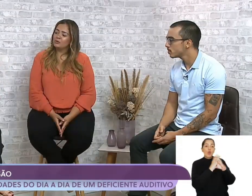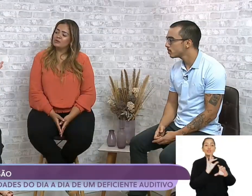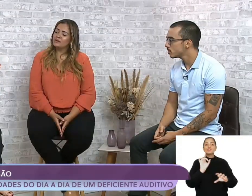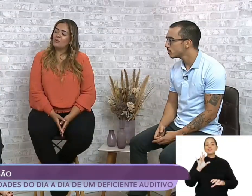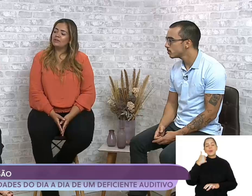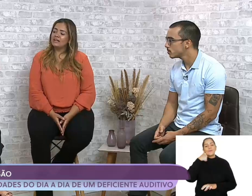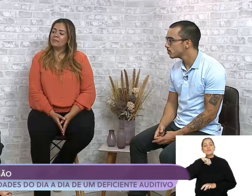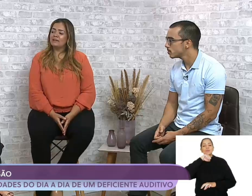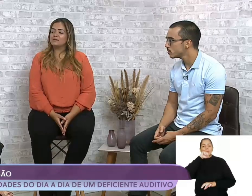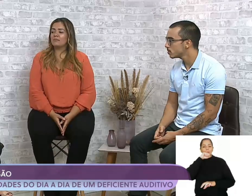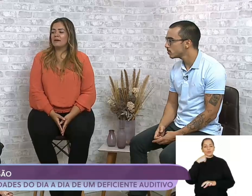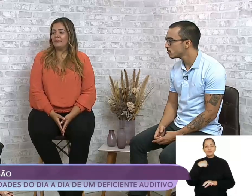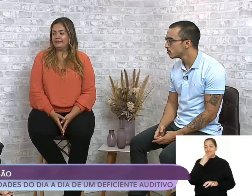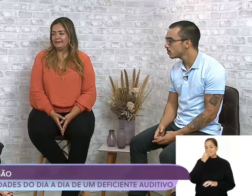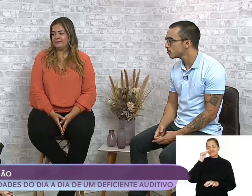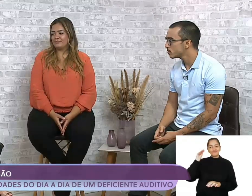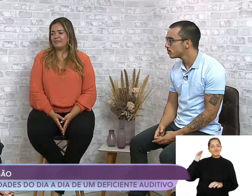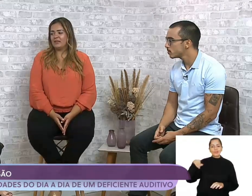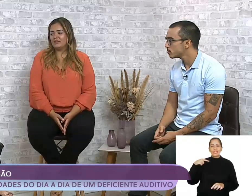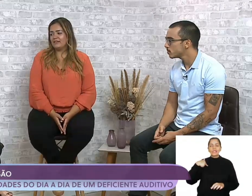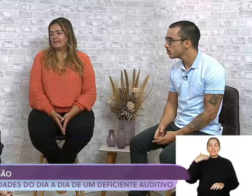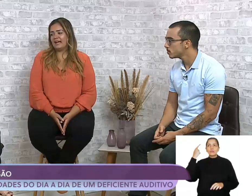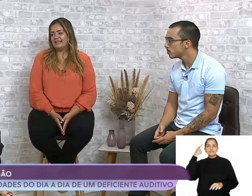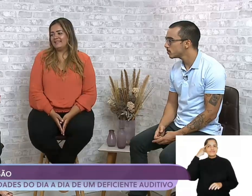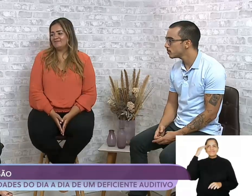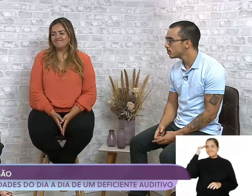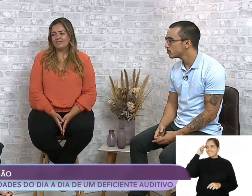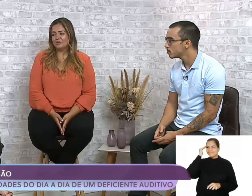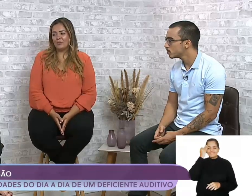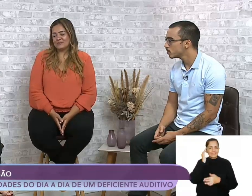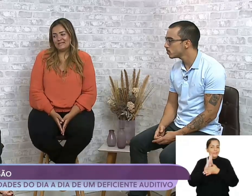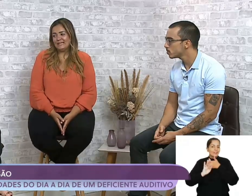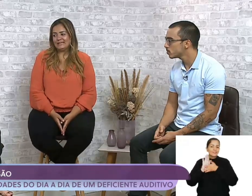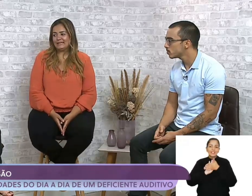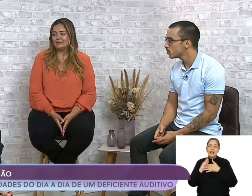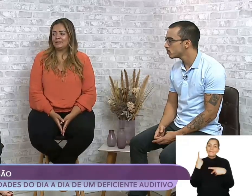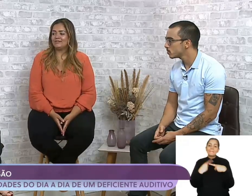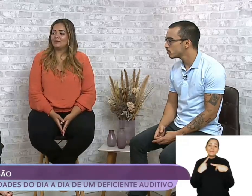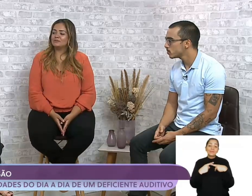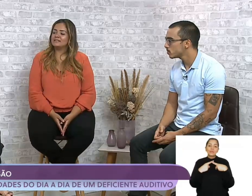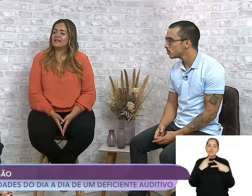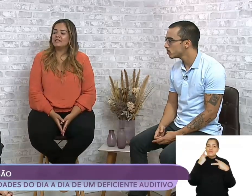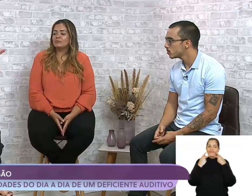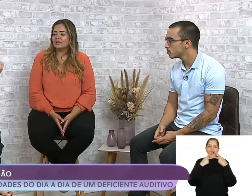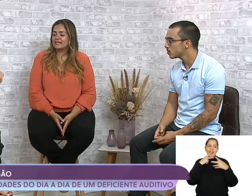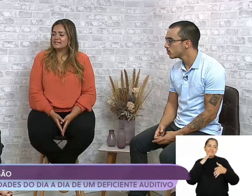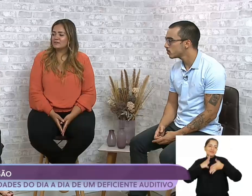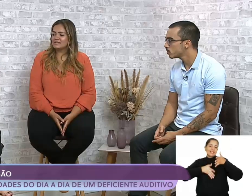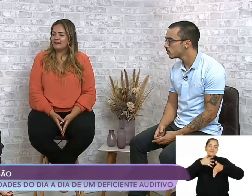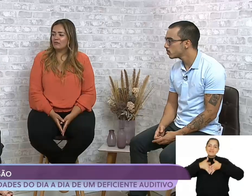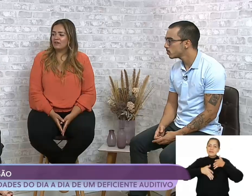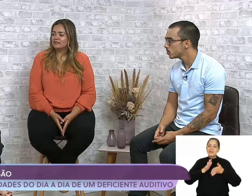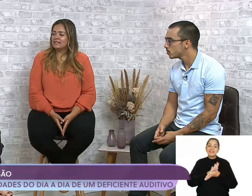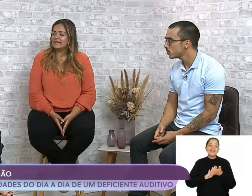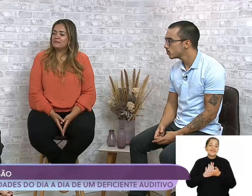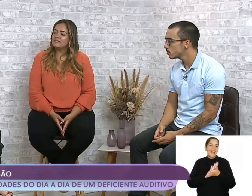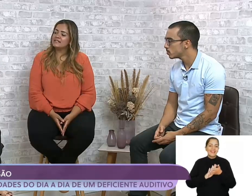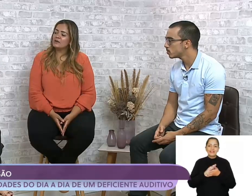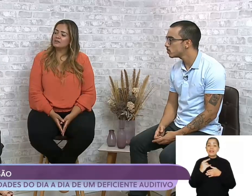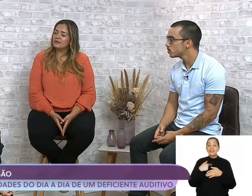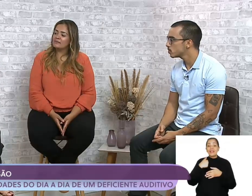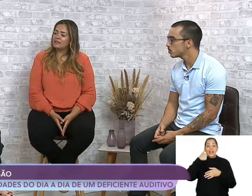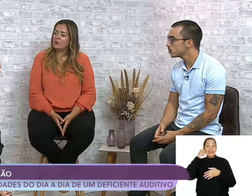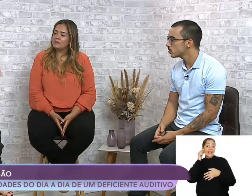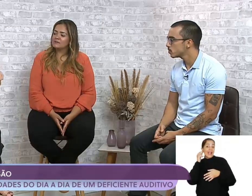se comunica apenas com a minha mãe. E aí eu não conseguia entender o que estava acontecendo, porque eles não estavam falando em